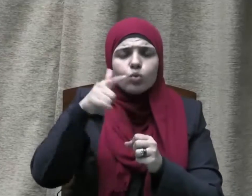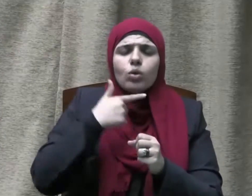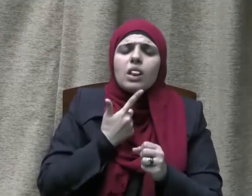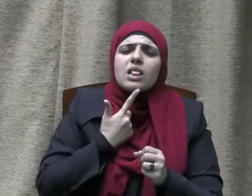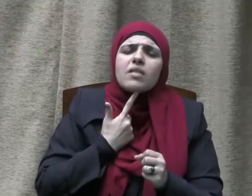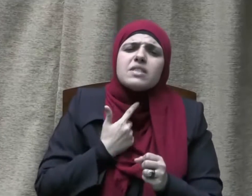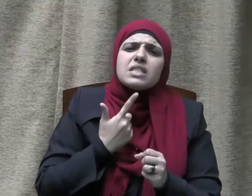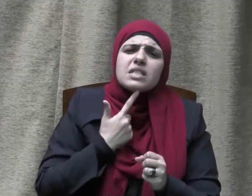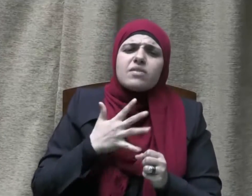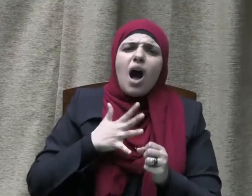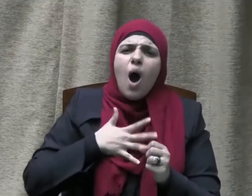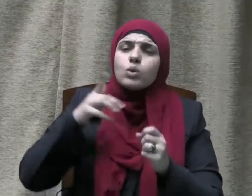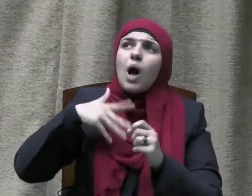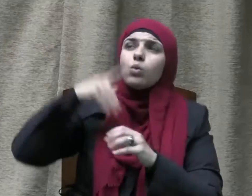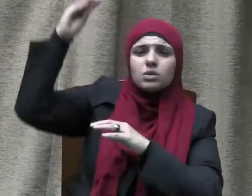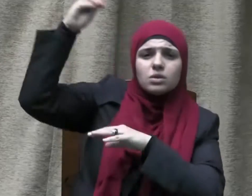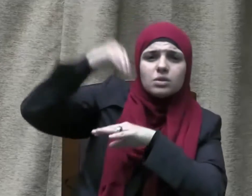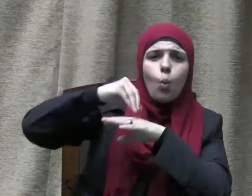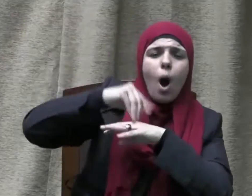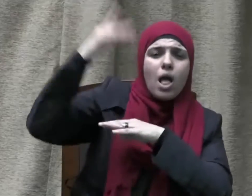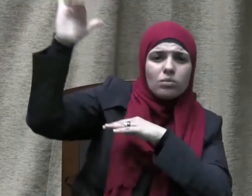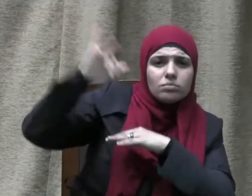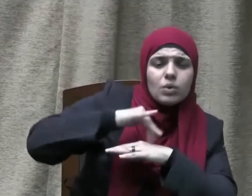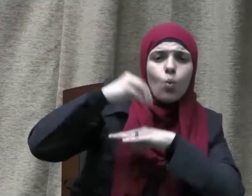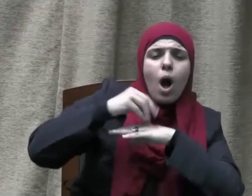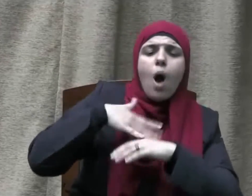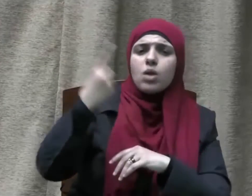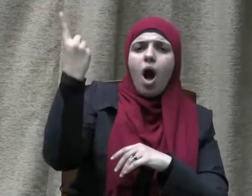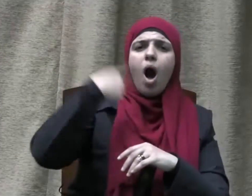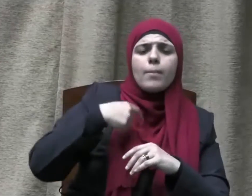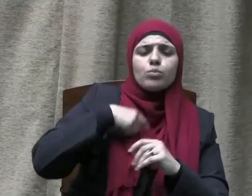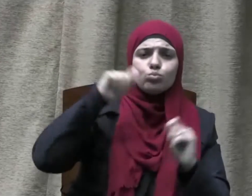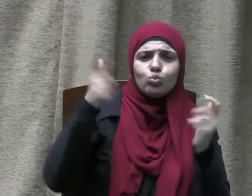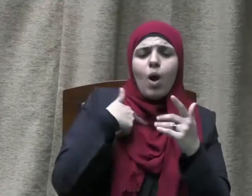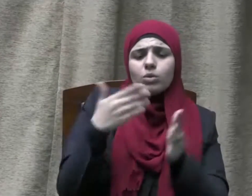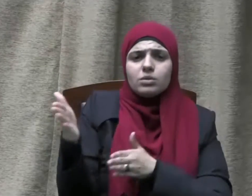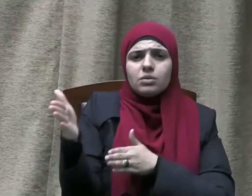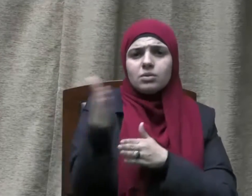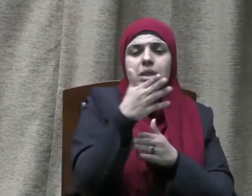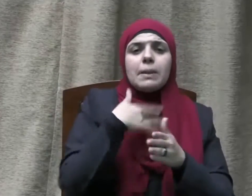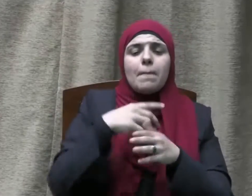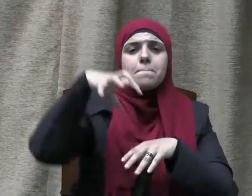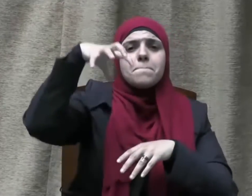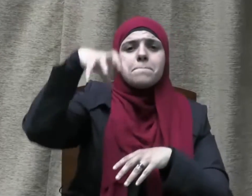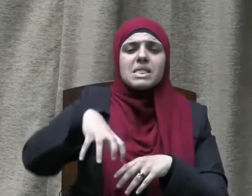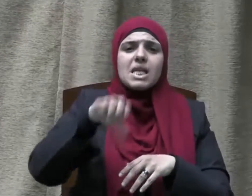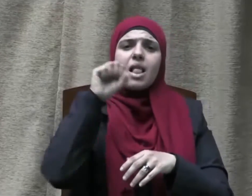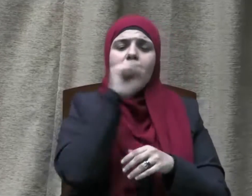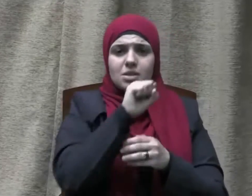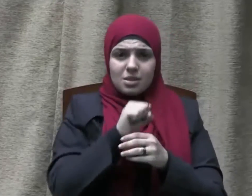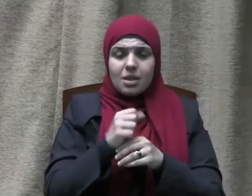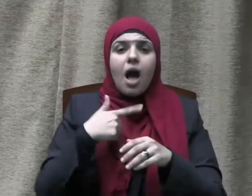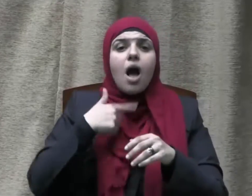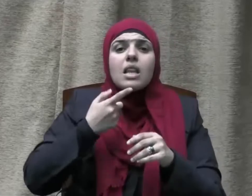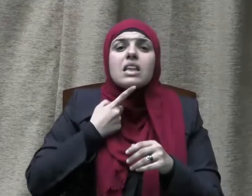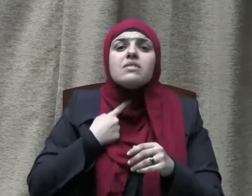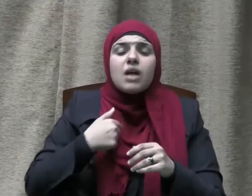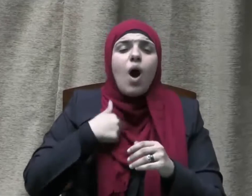إلى نزول الوحي عليه يأمره بالتوجه إلى المسجد الحرام فكان يرجو الله تعالى